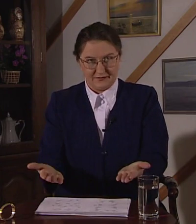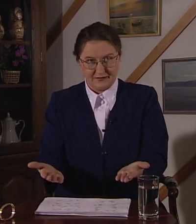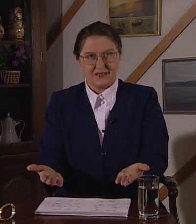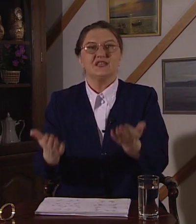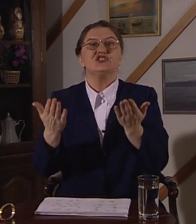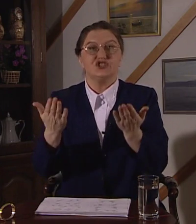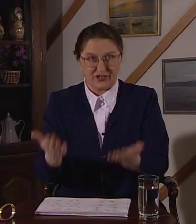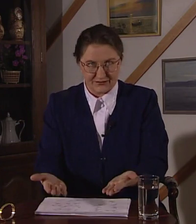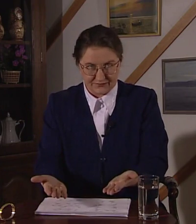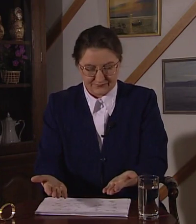Сейчас.